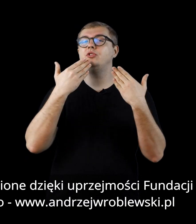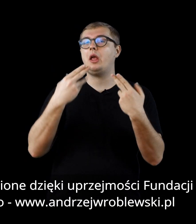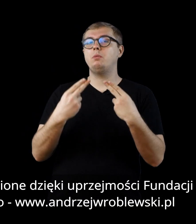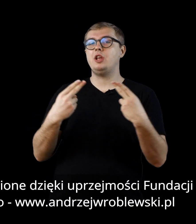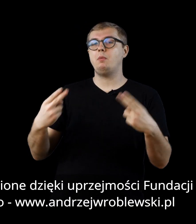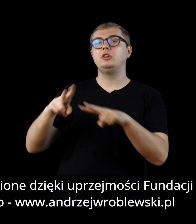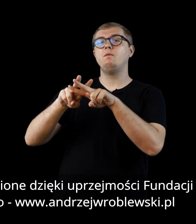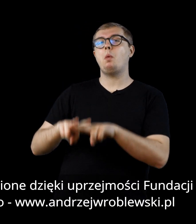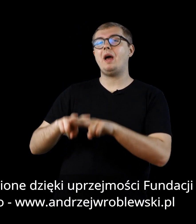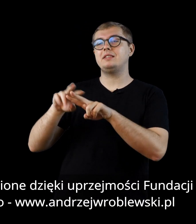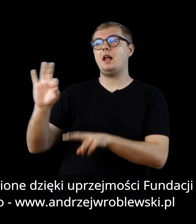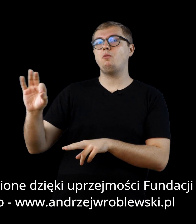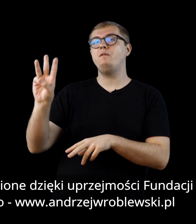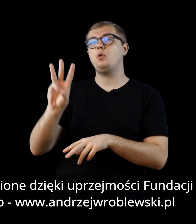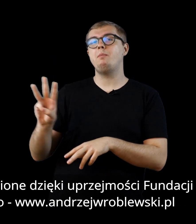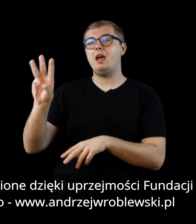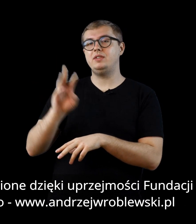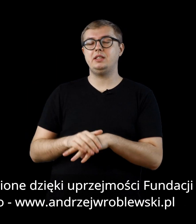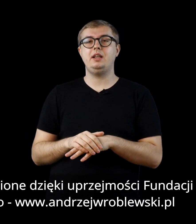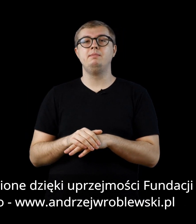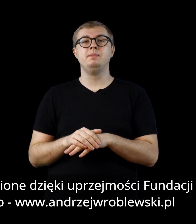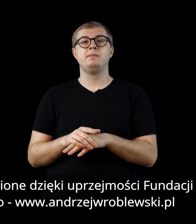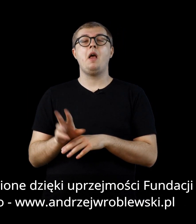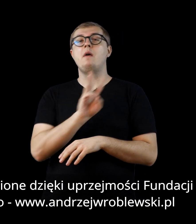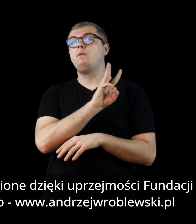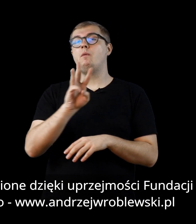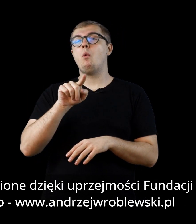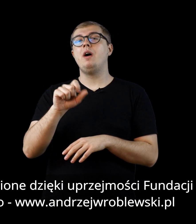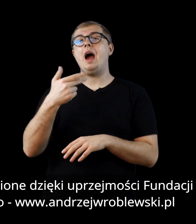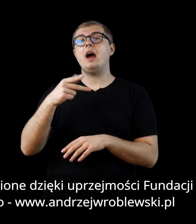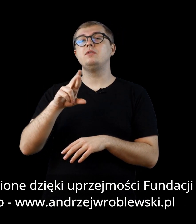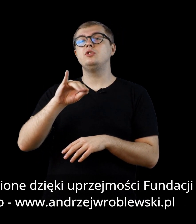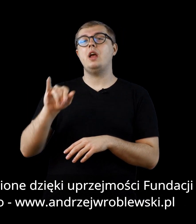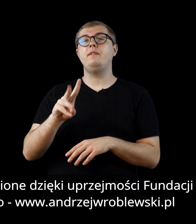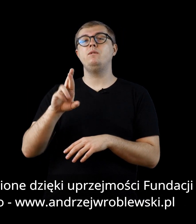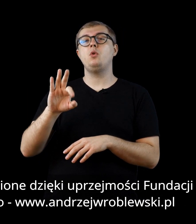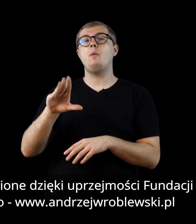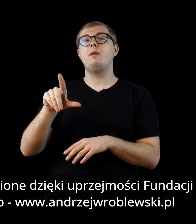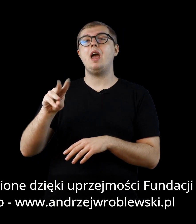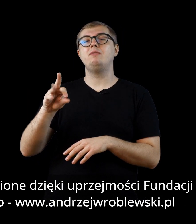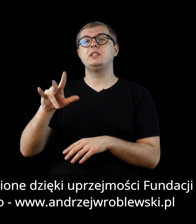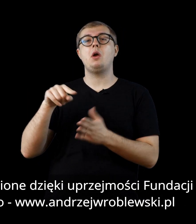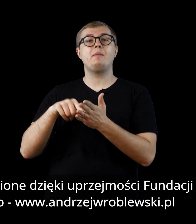dzięki uprzejmości Fundacji Andrzeja Wróblewskiego. www.andrzejwroblewski.pl